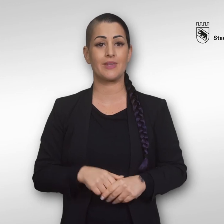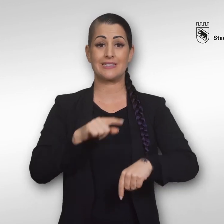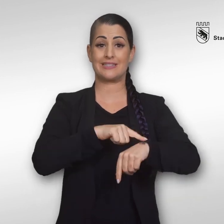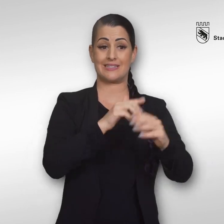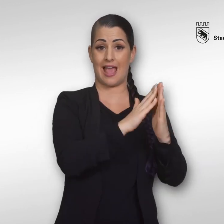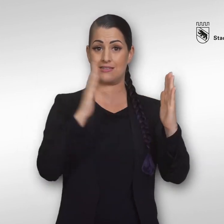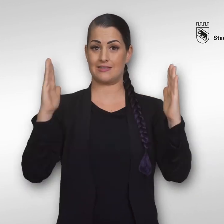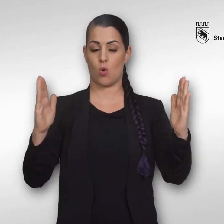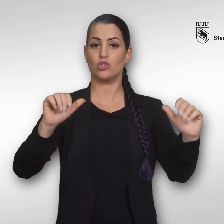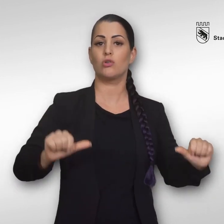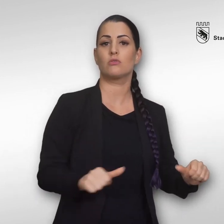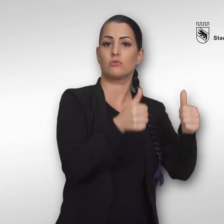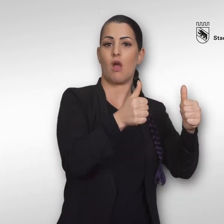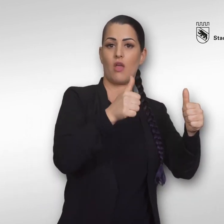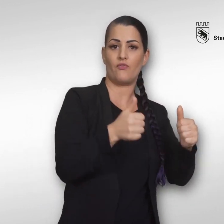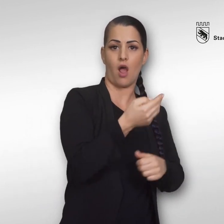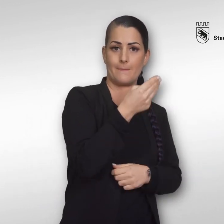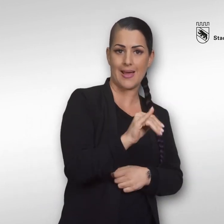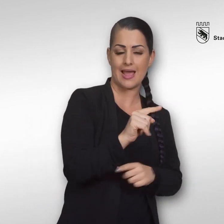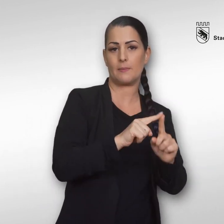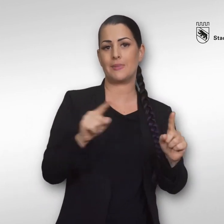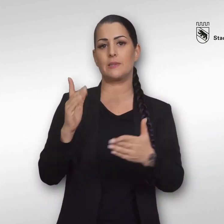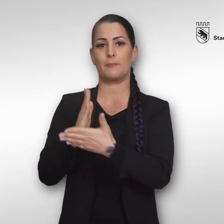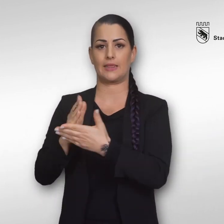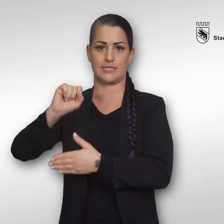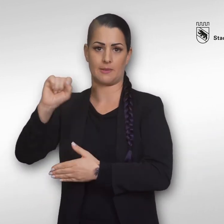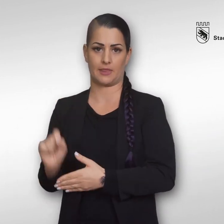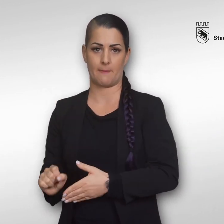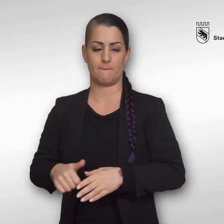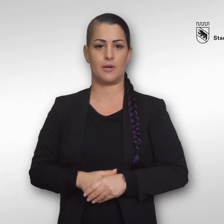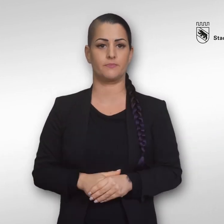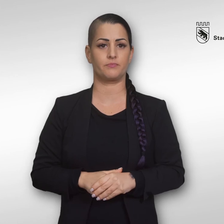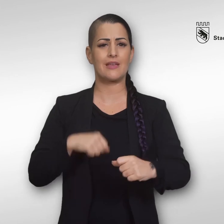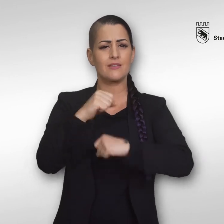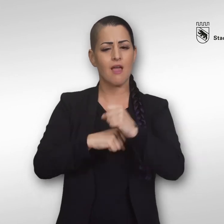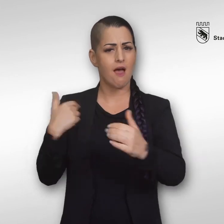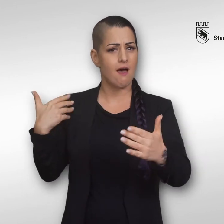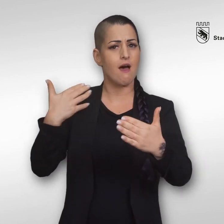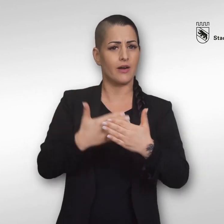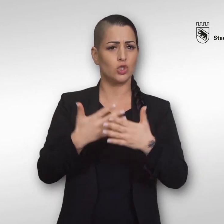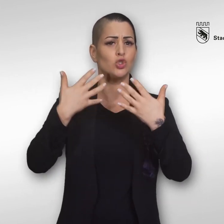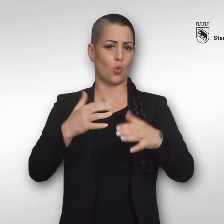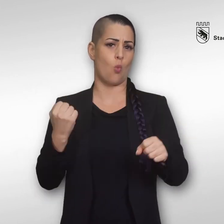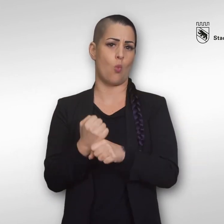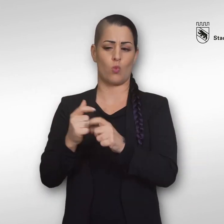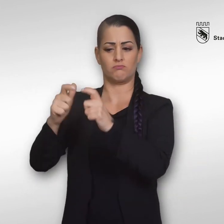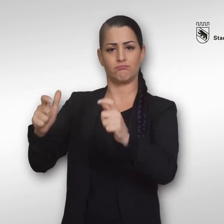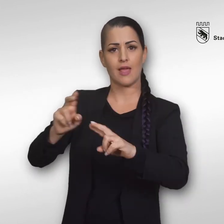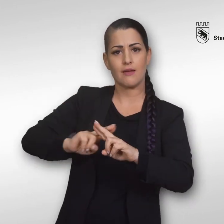Die Saison dauert jeweils von Anfang Mai bis Mitte September. In all den Jahren wurden an der Anlage